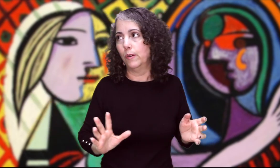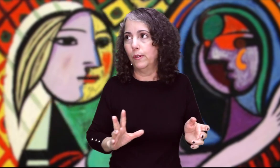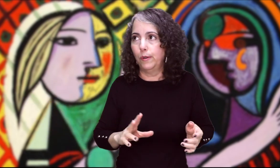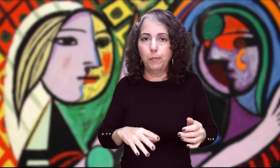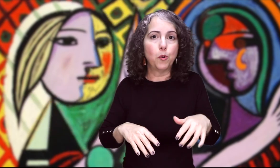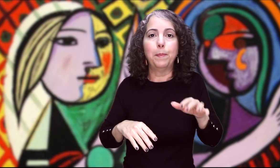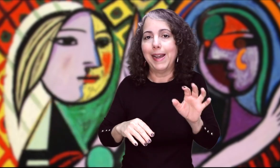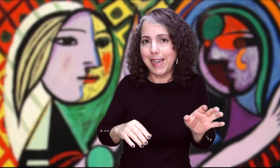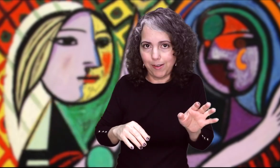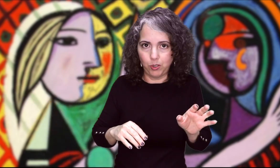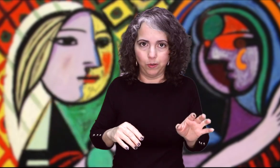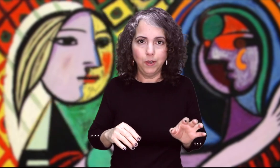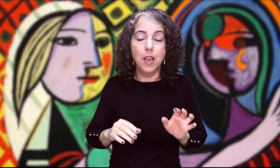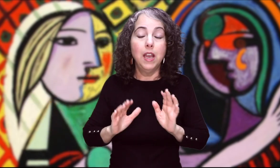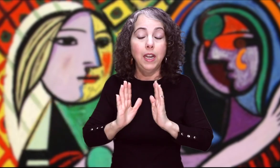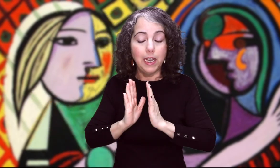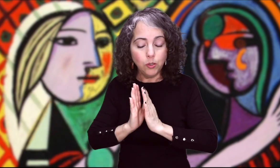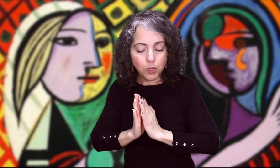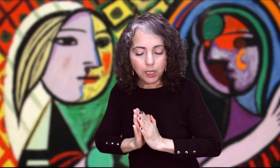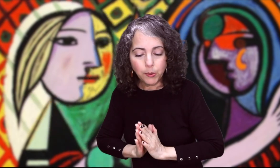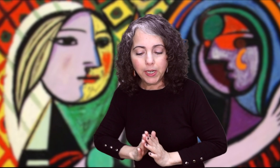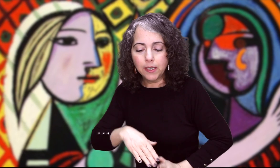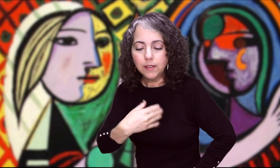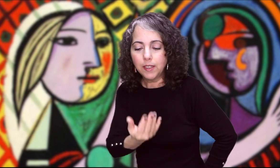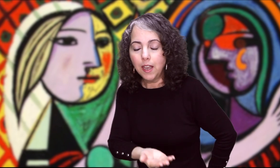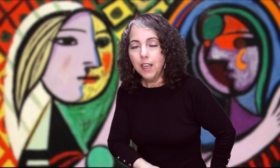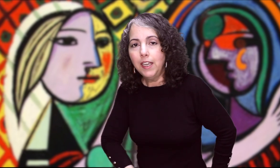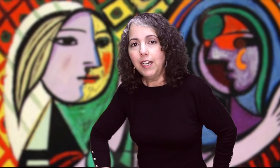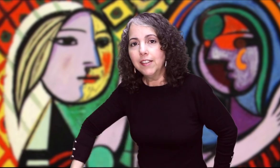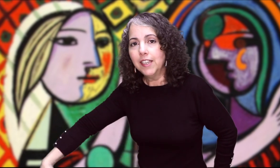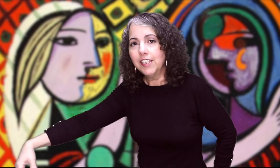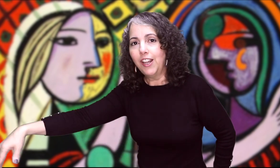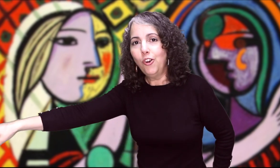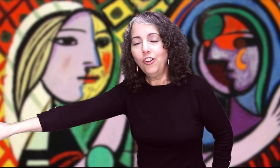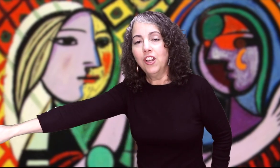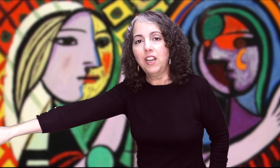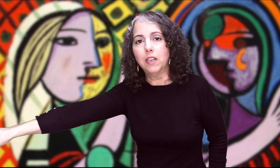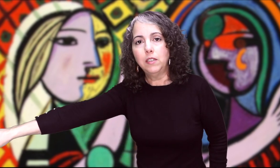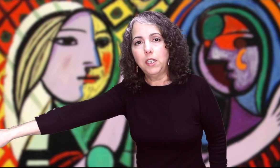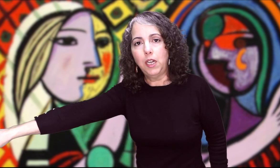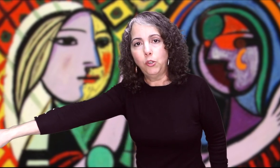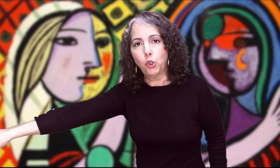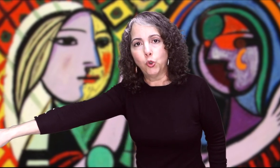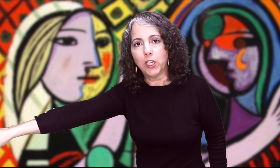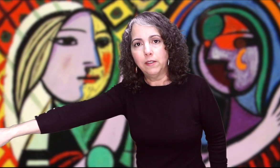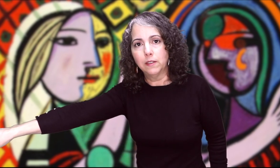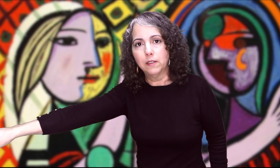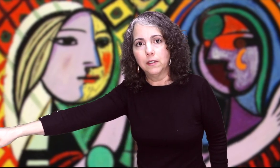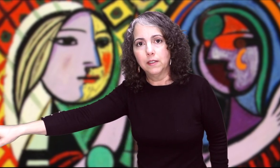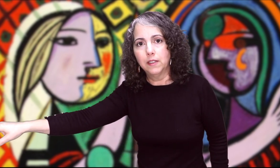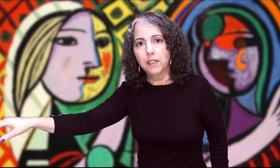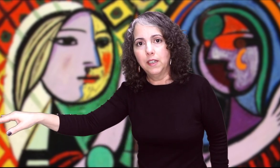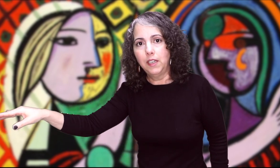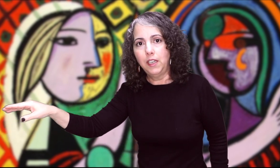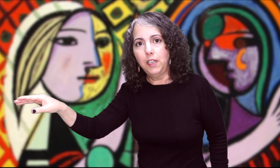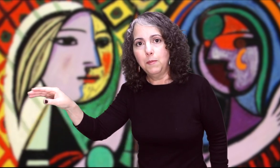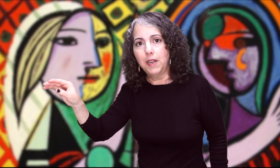por payaso Le hizo una reverencia Y le señaló la silla de las torturas Irma